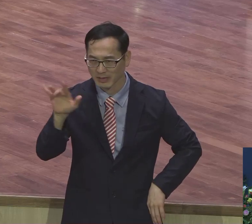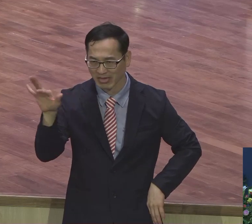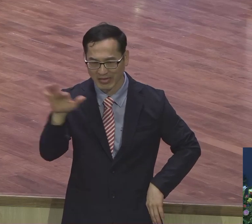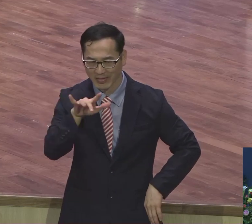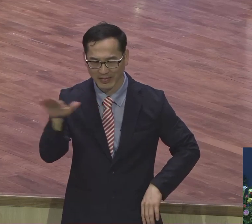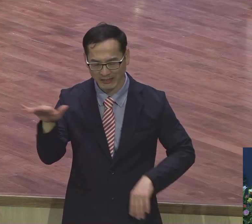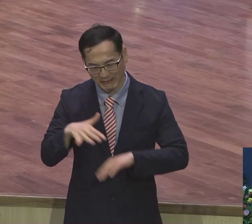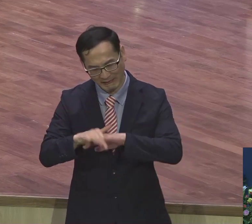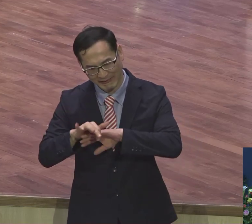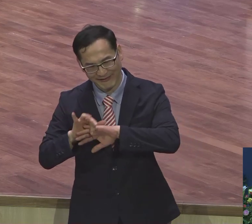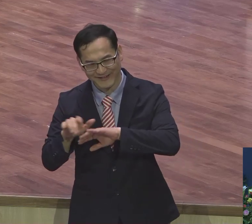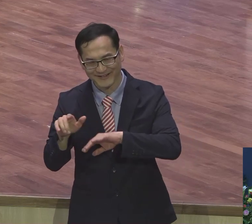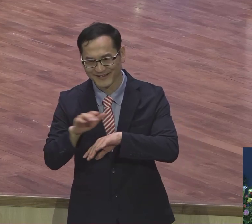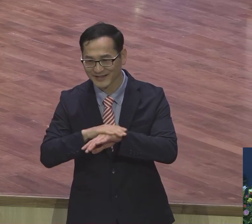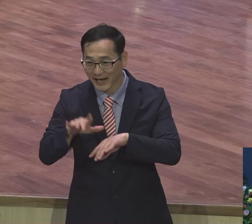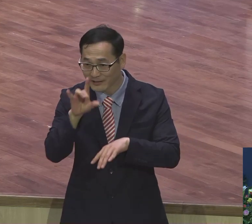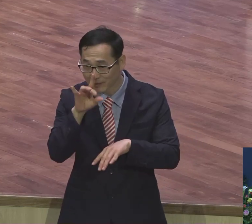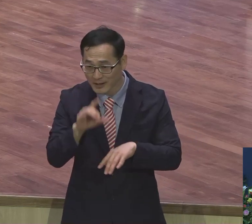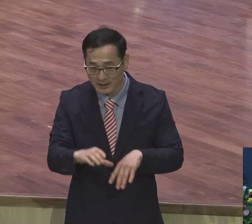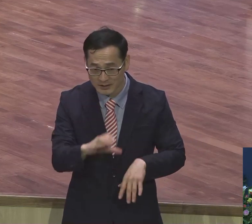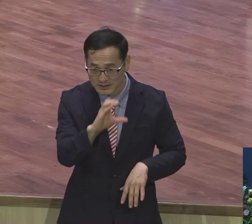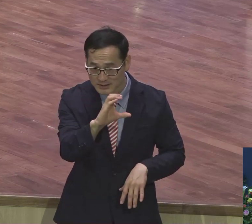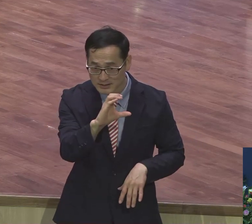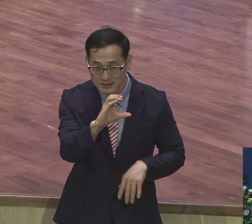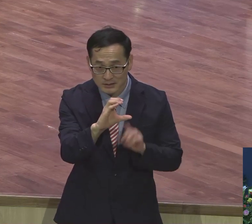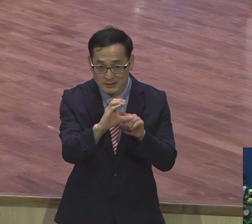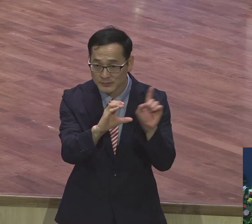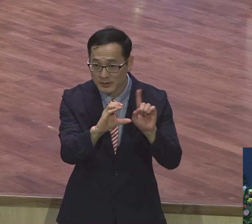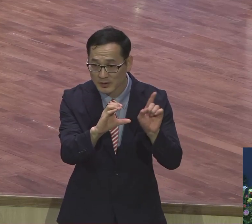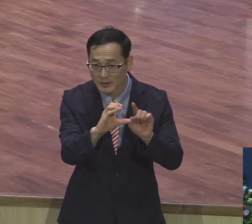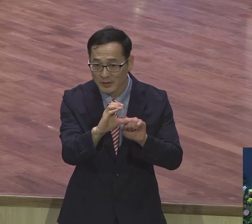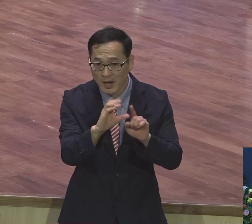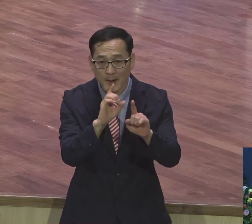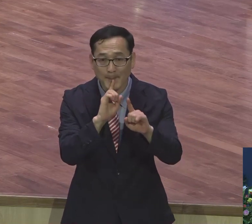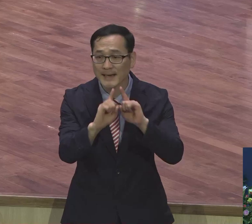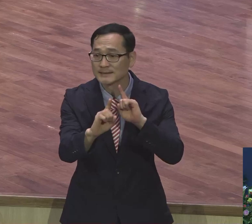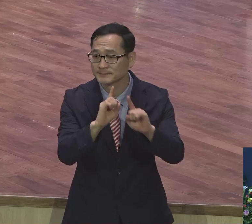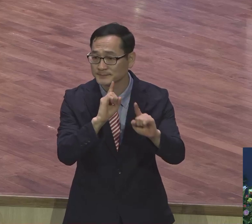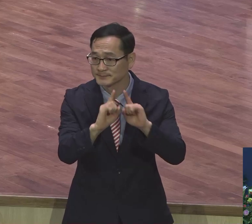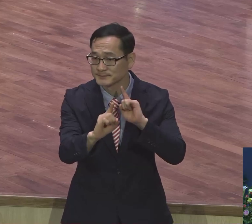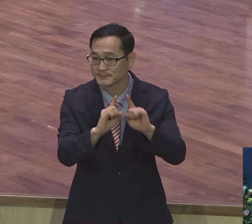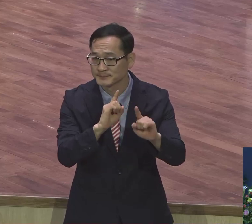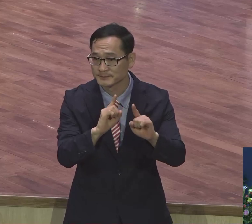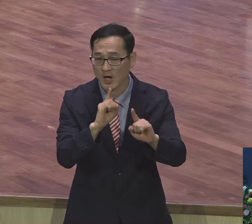하나도 아니에요. CVDIP가 뭐냐. 시인은 뭐냐. 말씀이에요. 말씀.